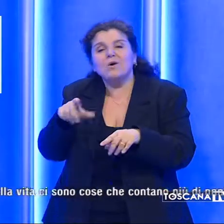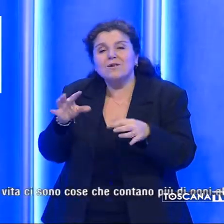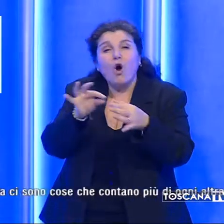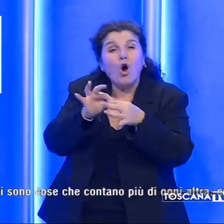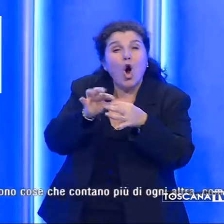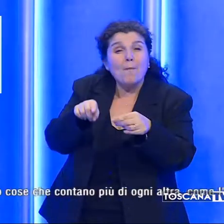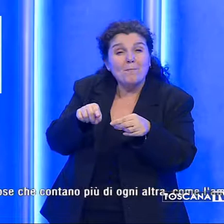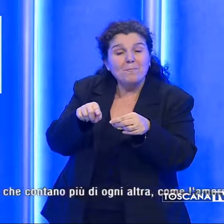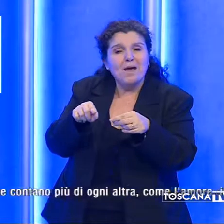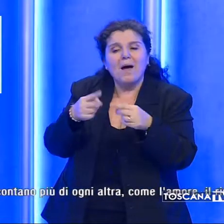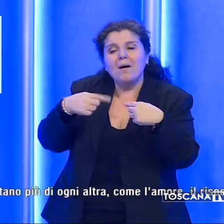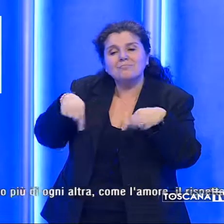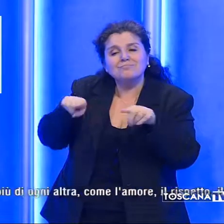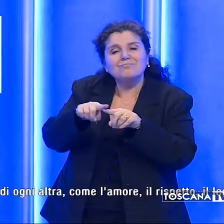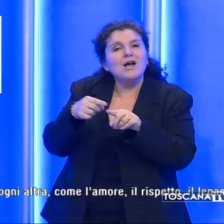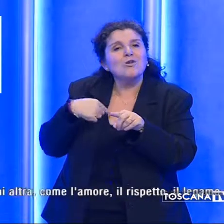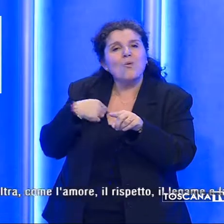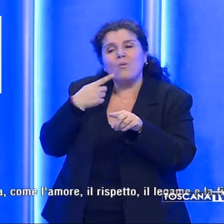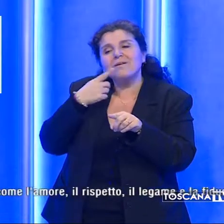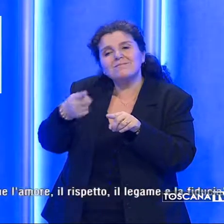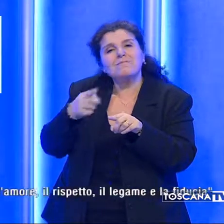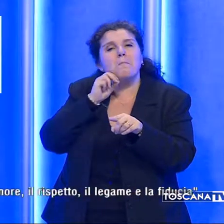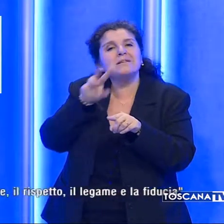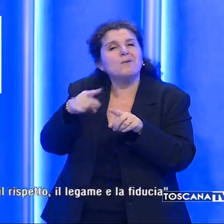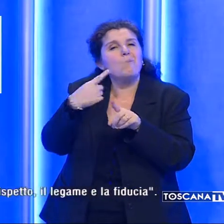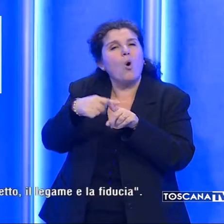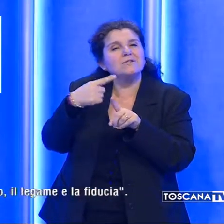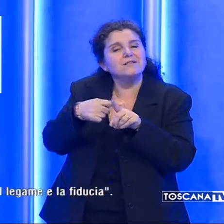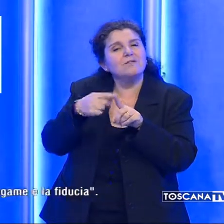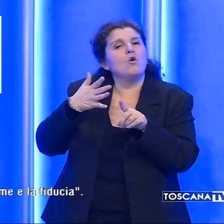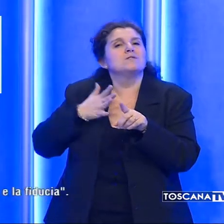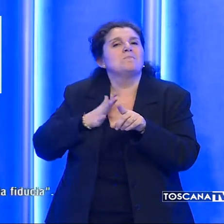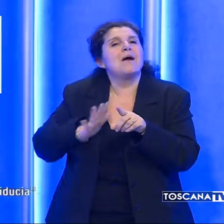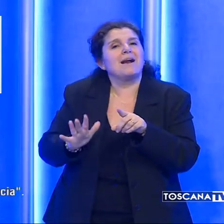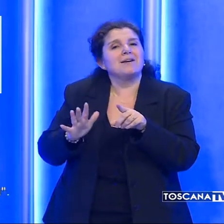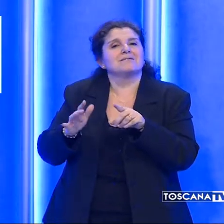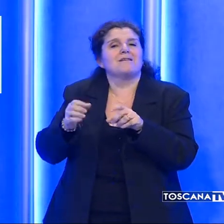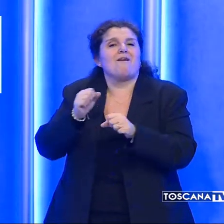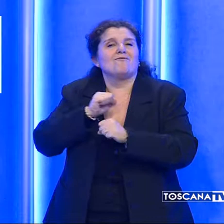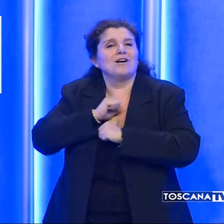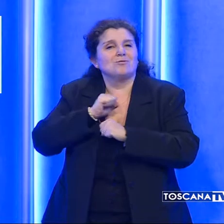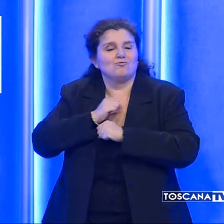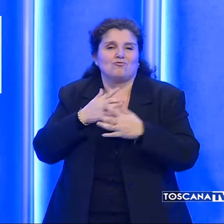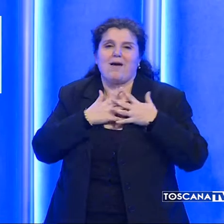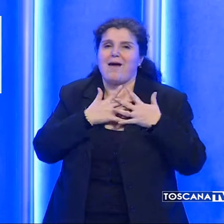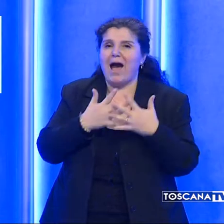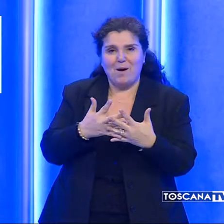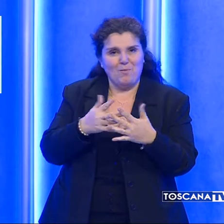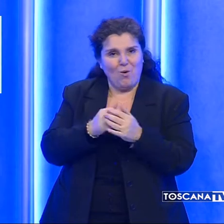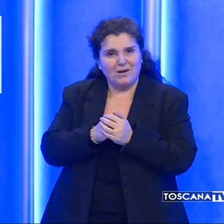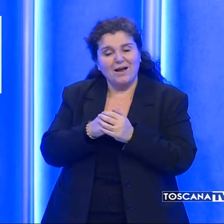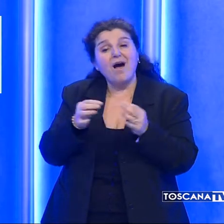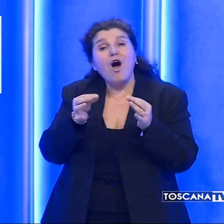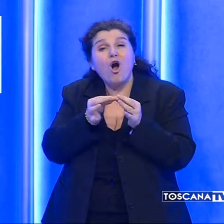sono per noi un messaggio positivo di speranza, fiducia e amore. Queste